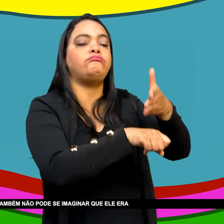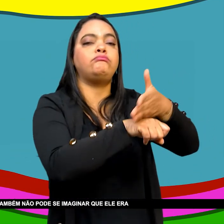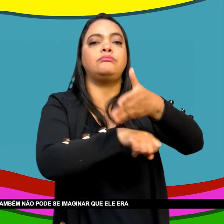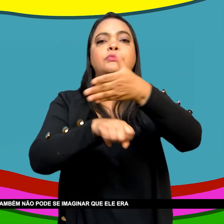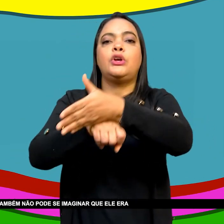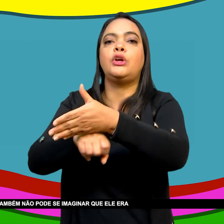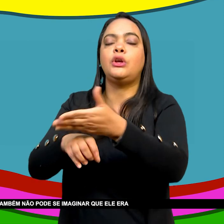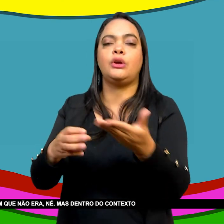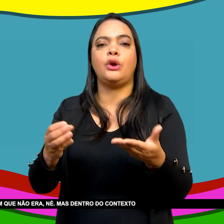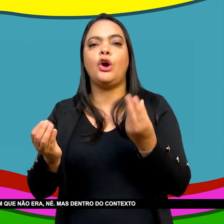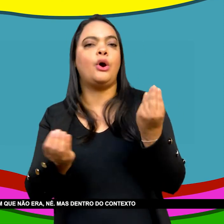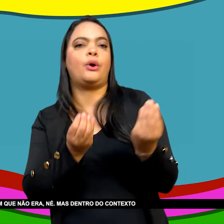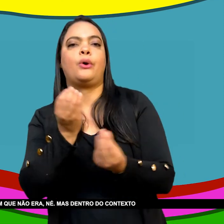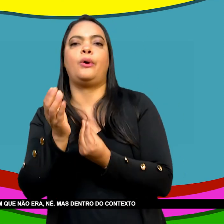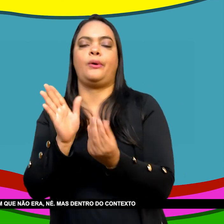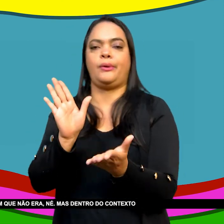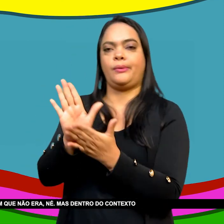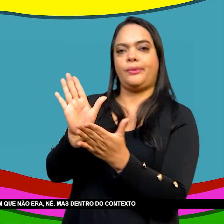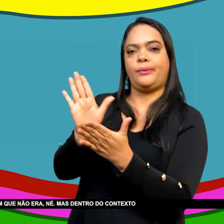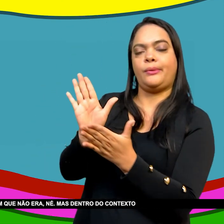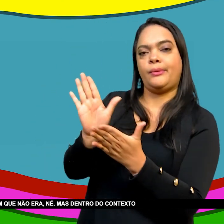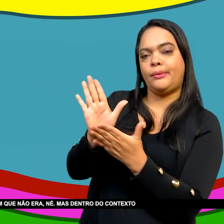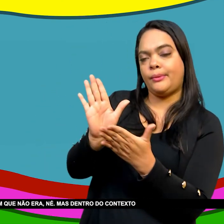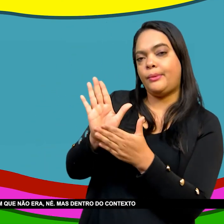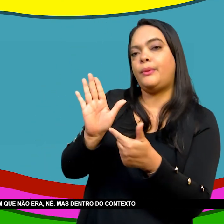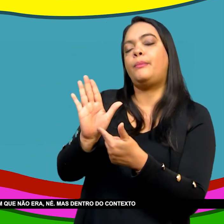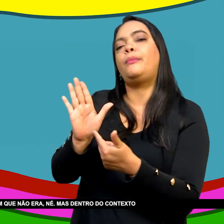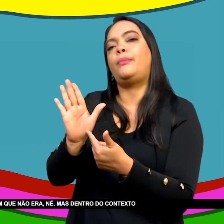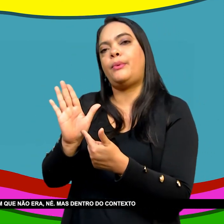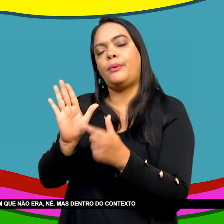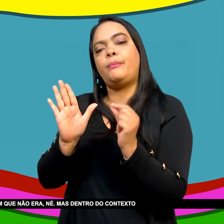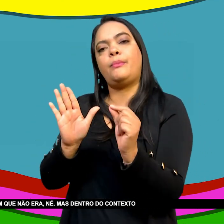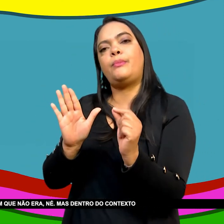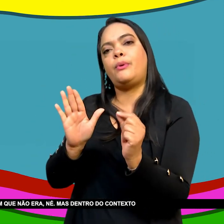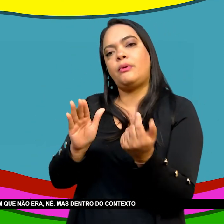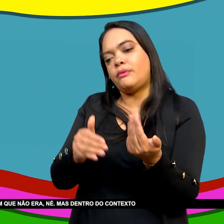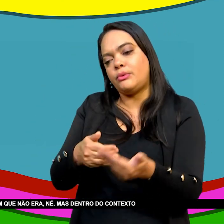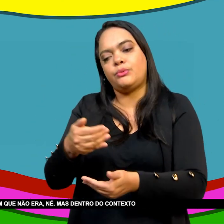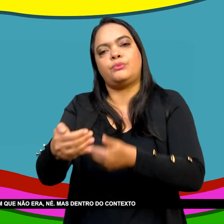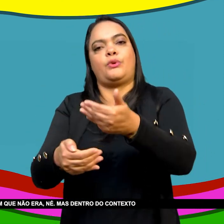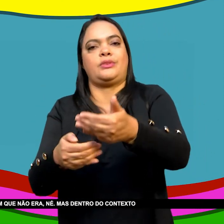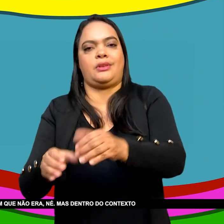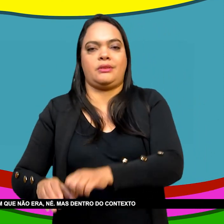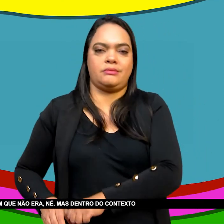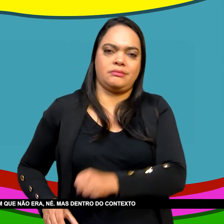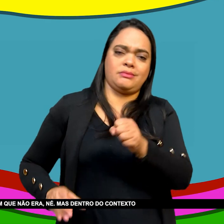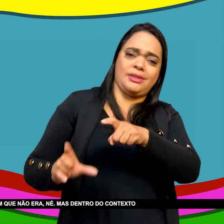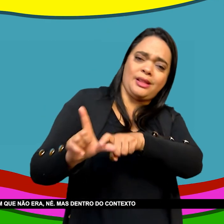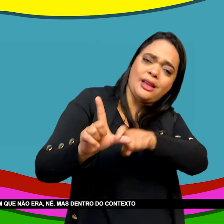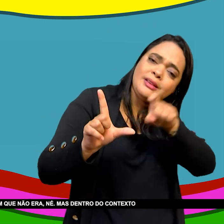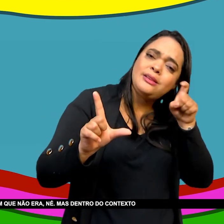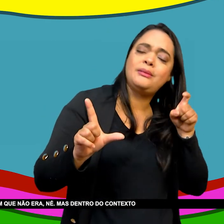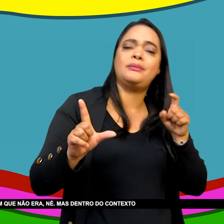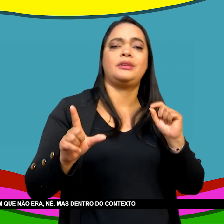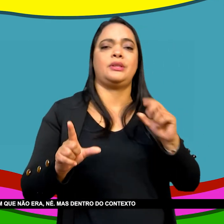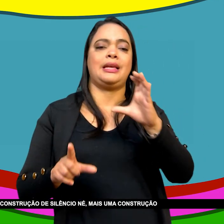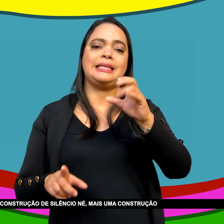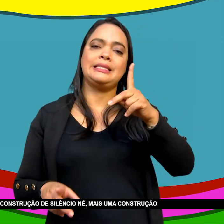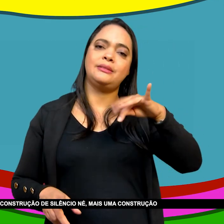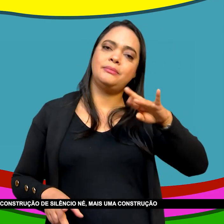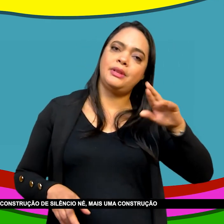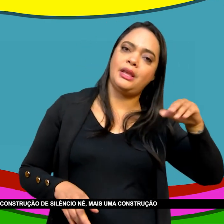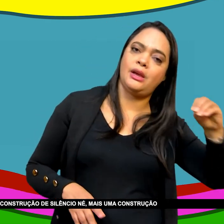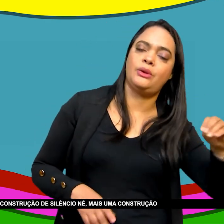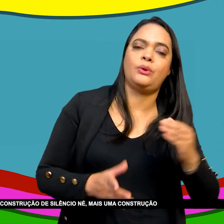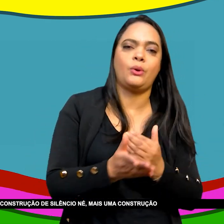também Não pode se imaginar Que ele era Um mega revolucionário A maneira do século XXI Também Porque não era Mas dentro do contexto